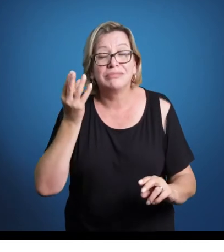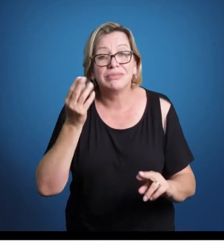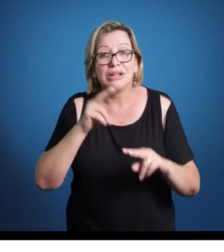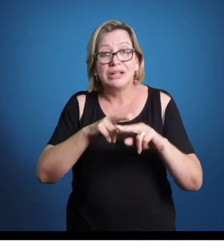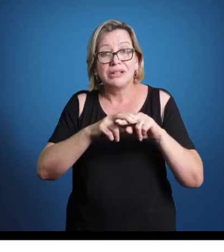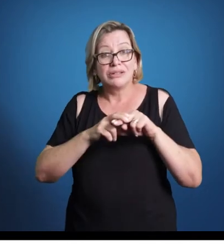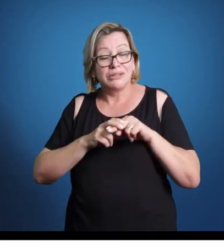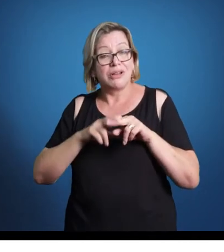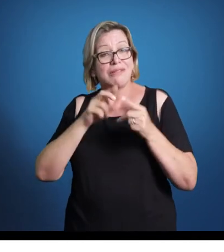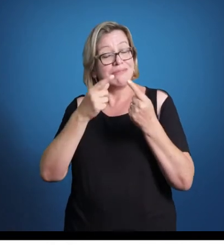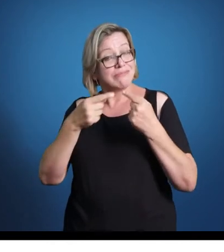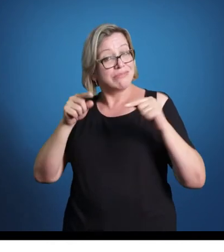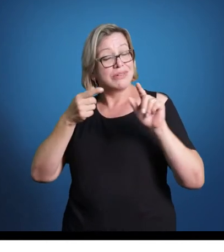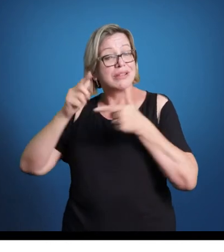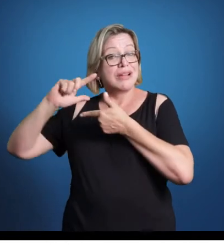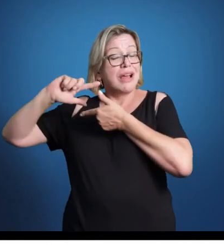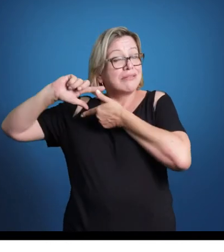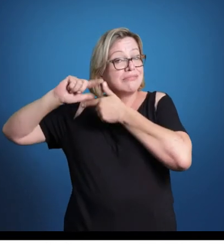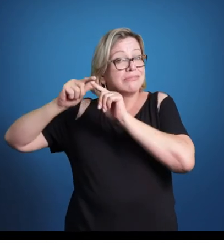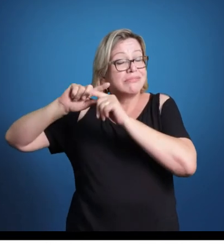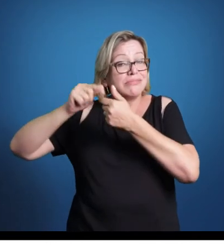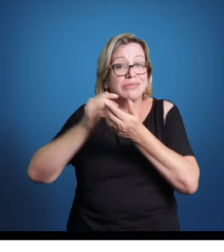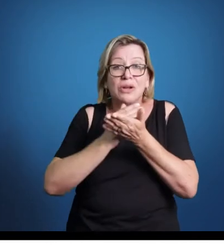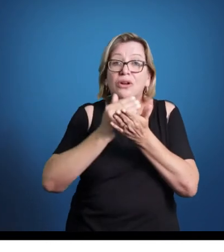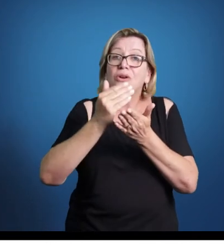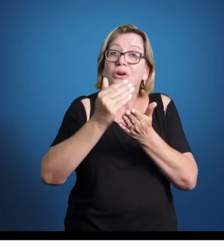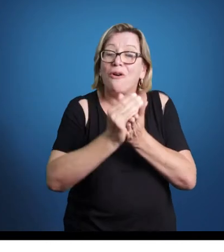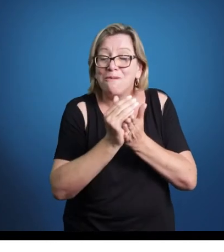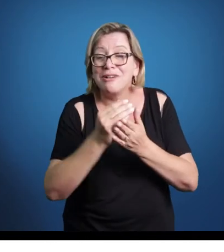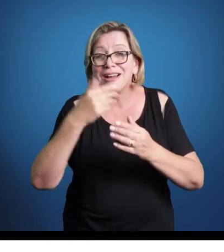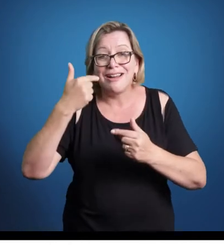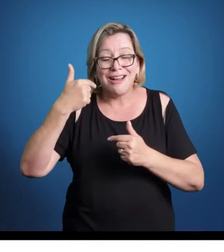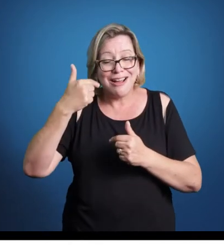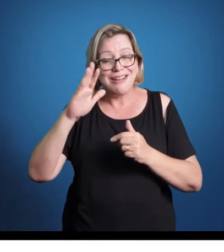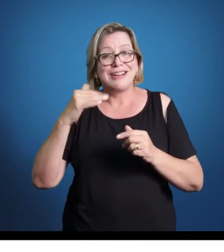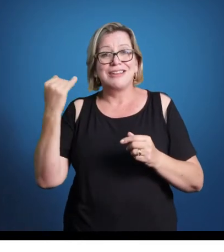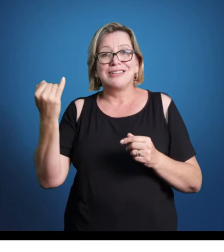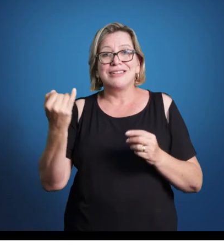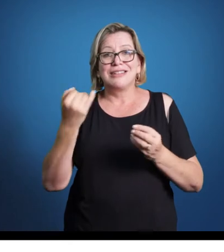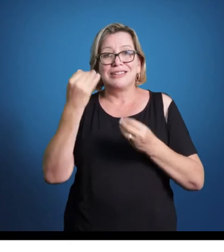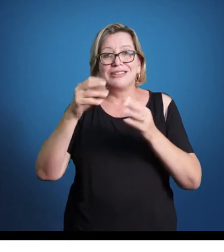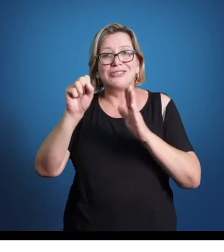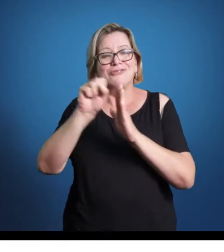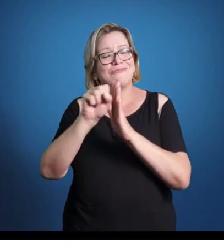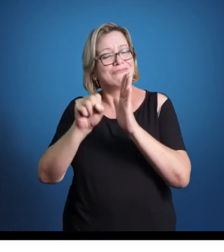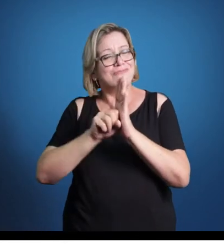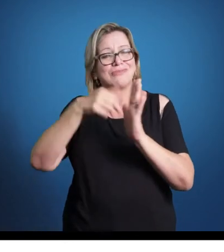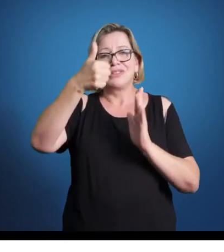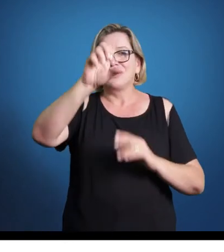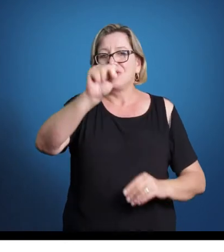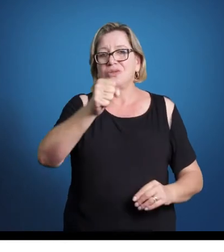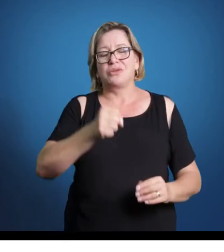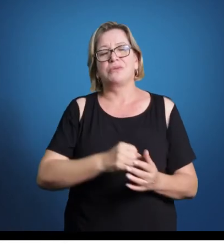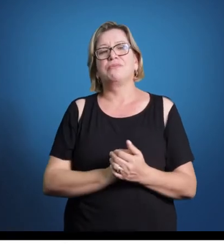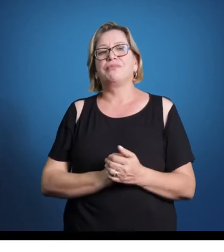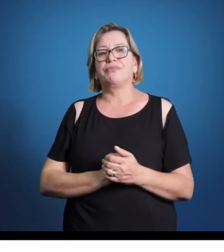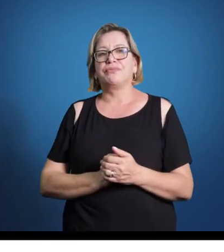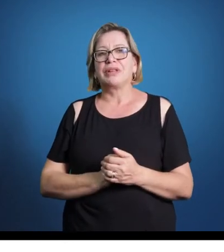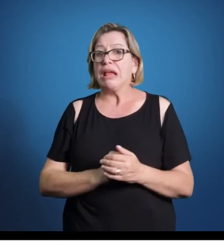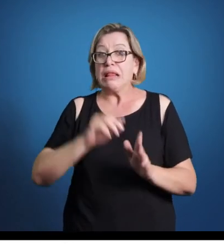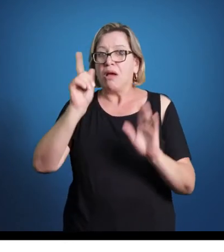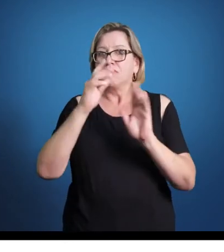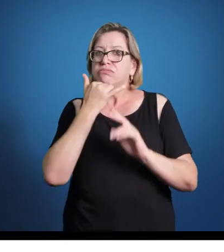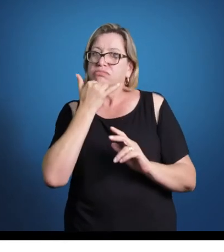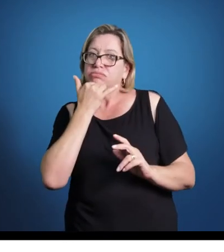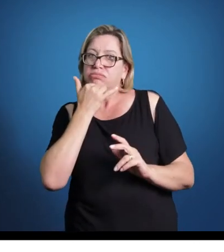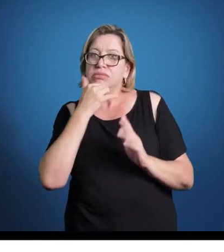música ocidental tradicional realmente floresceu e teve seu apogeu talvez ali no meio do século XVIII, aliás, perdão, no meio do